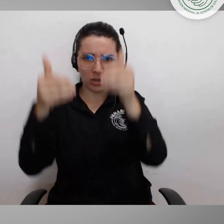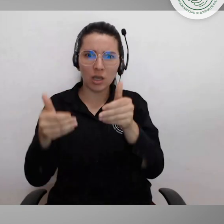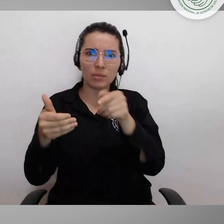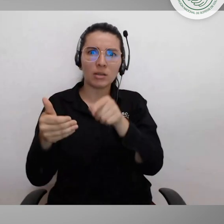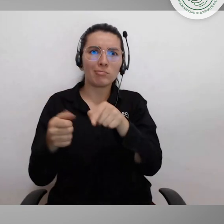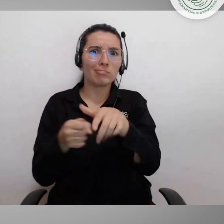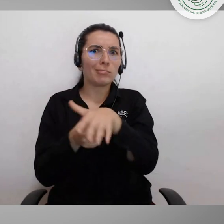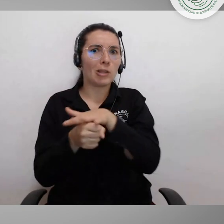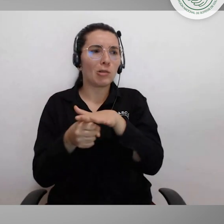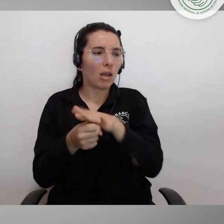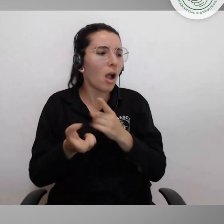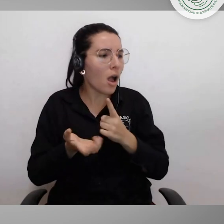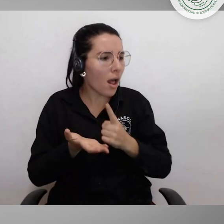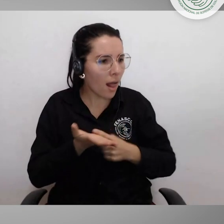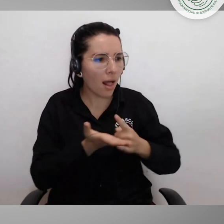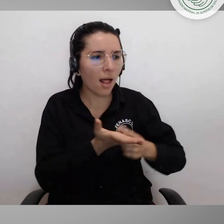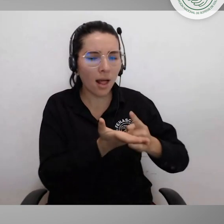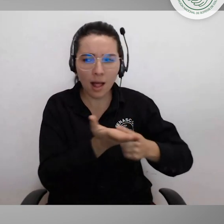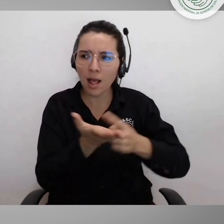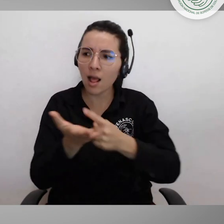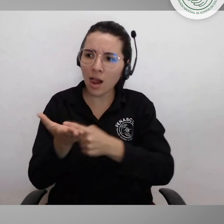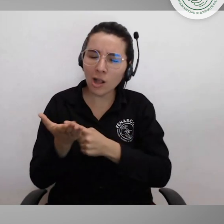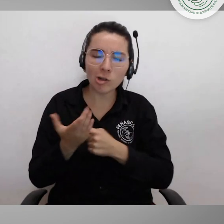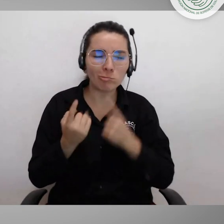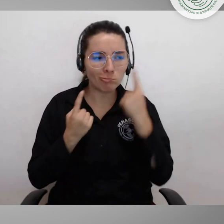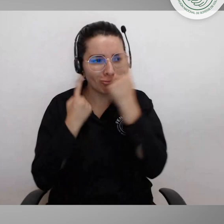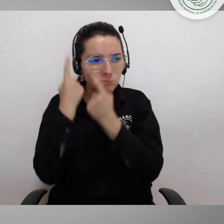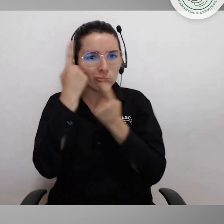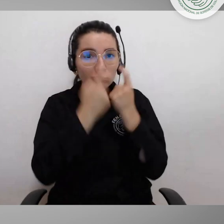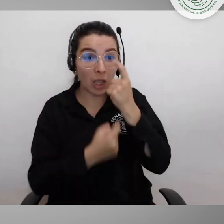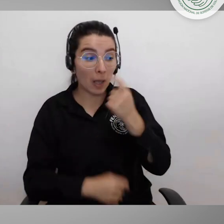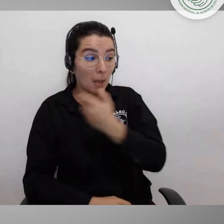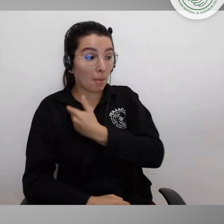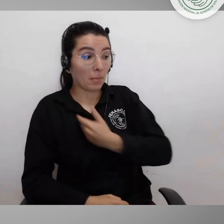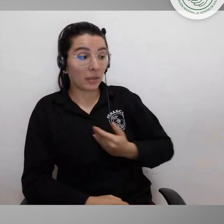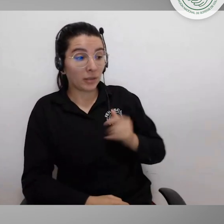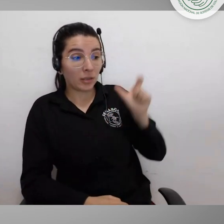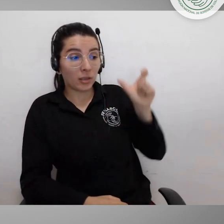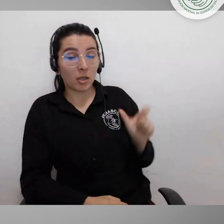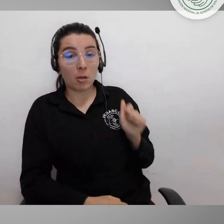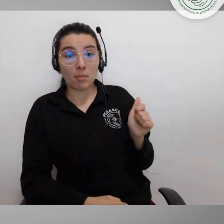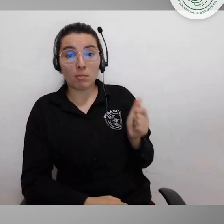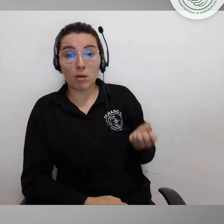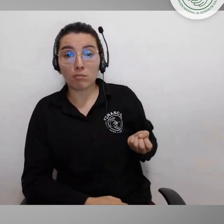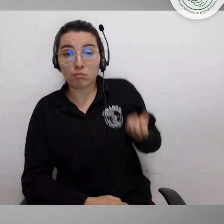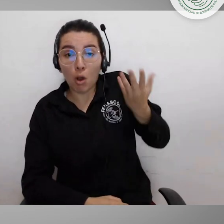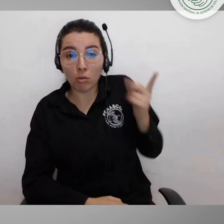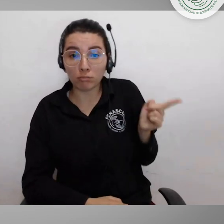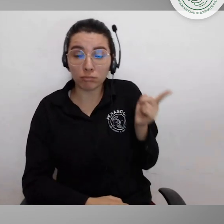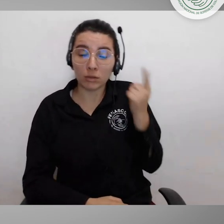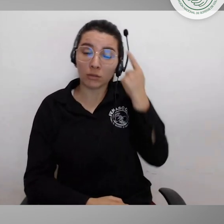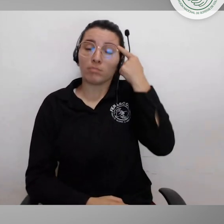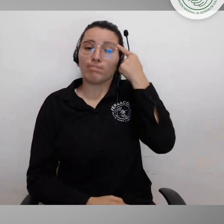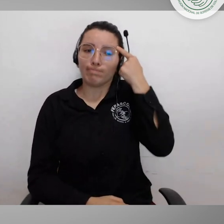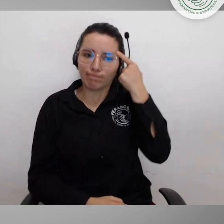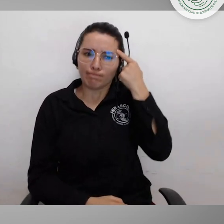ministros? Ese fue un tema que colocamos sobre la mesa. Y el presidente efectivamente ha